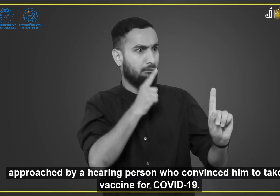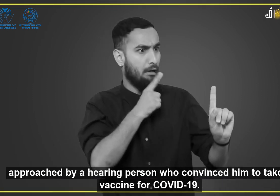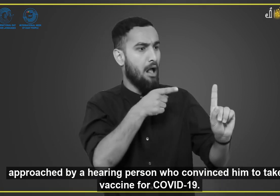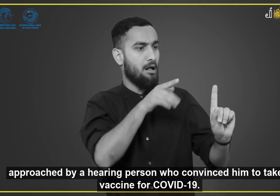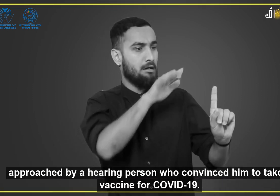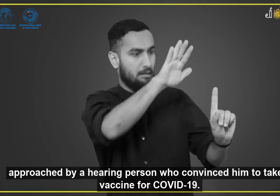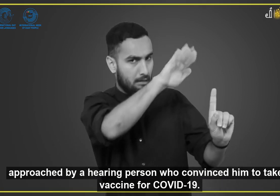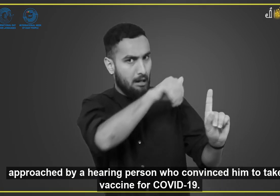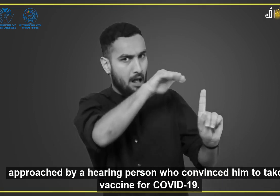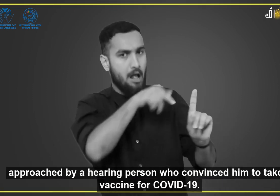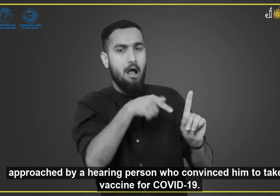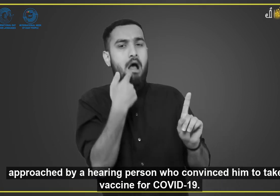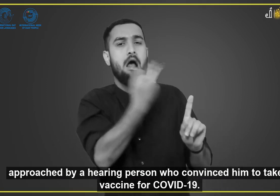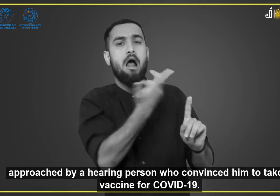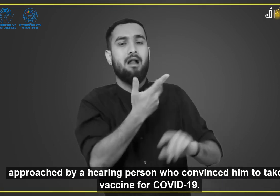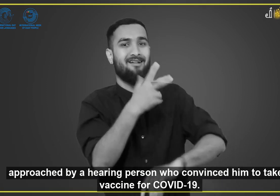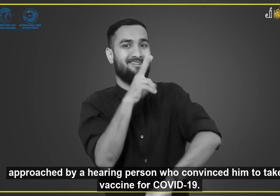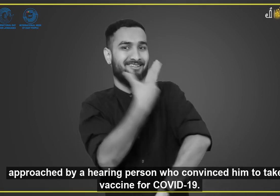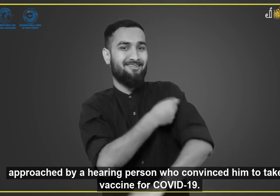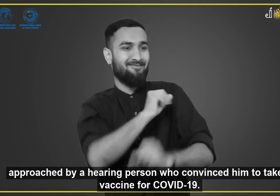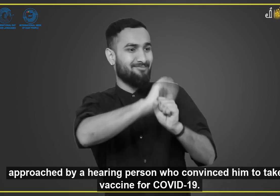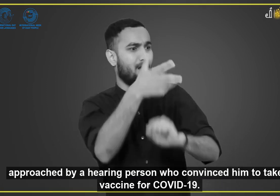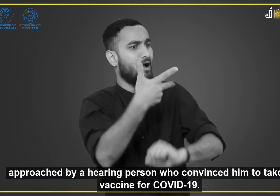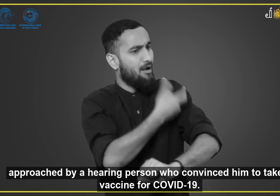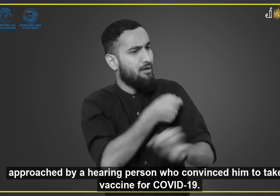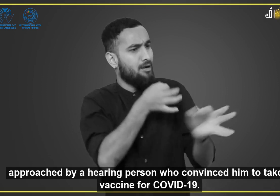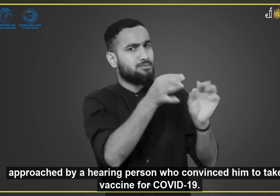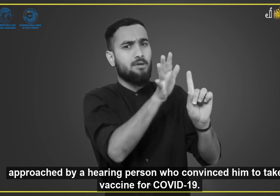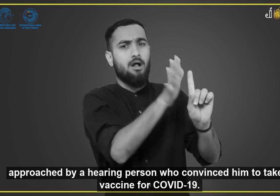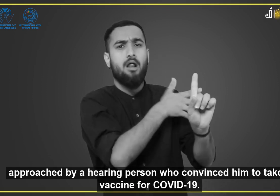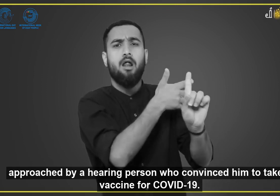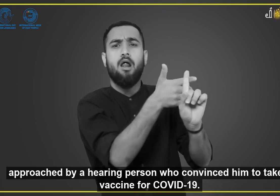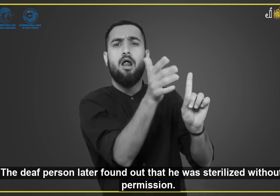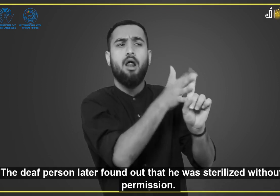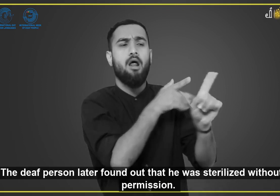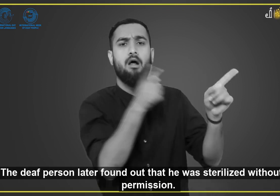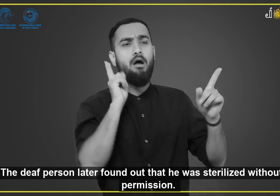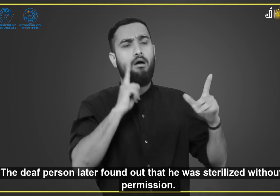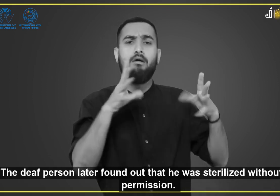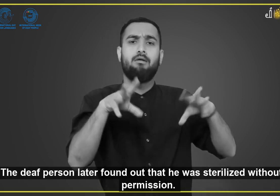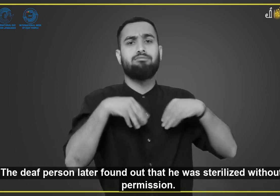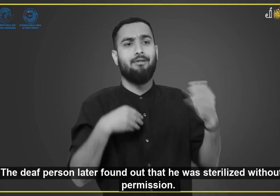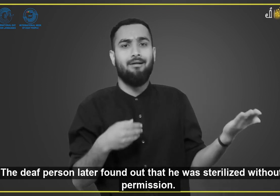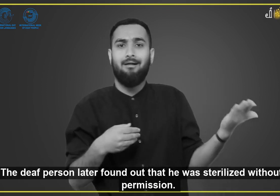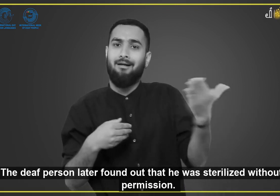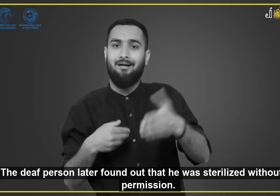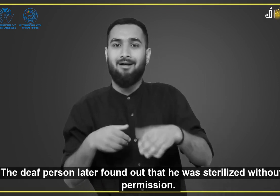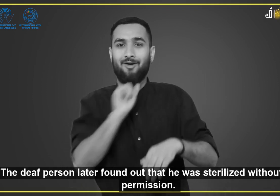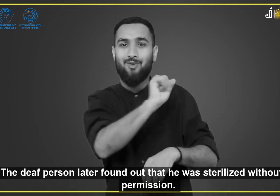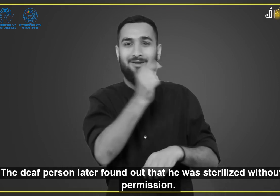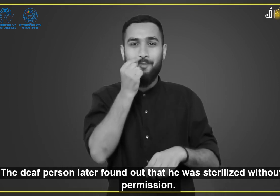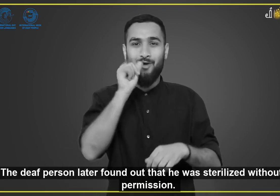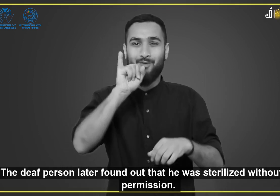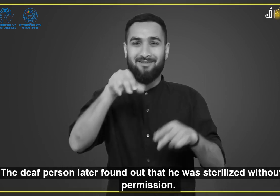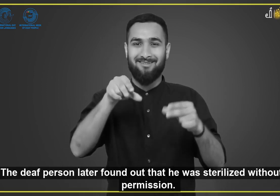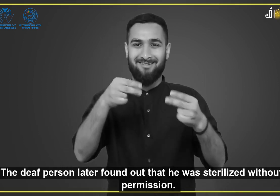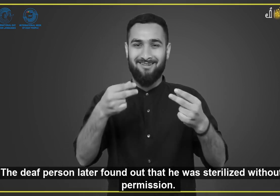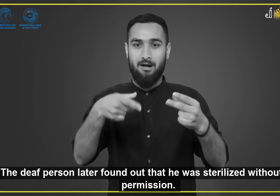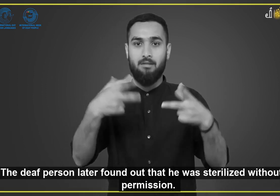श्रवन व्यक्ति उसके पास गया और उसने उसे बिलाफ पुसला कर ले कर गया और कहा उसको टीका करण करवाएंगे लेकिन